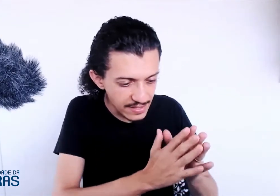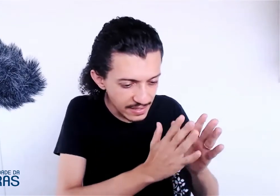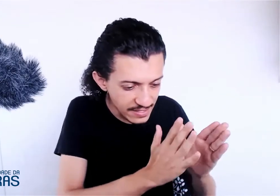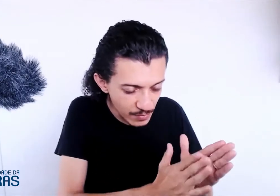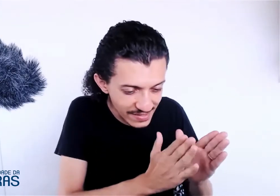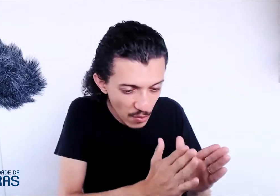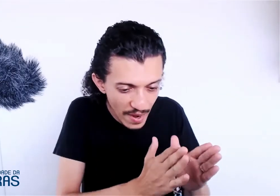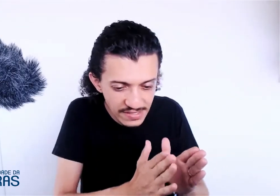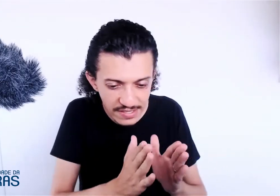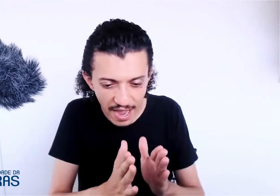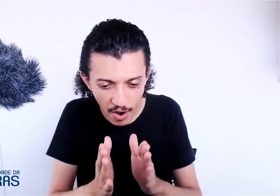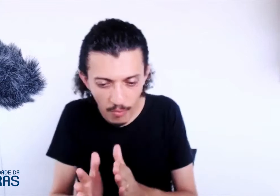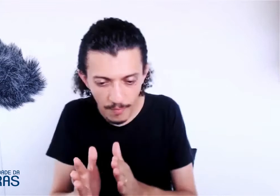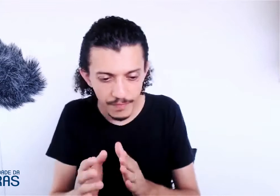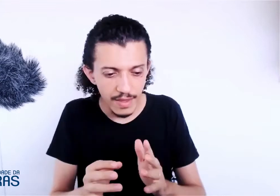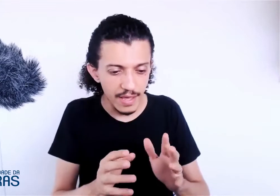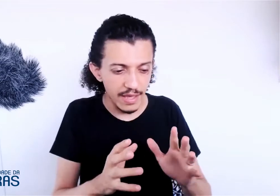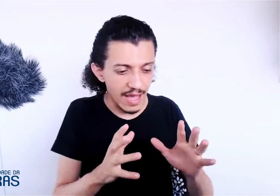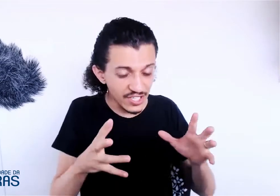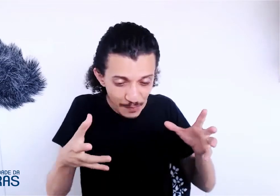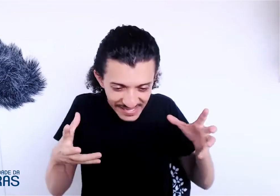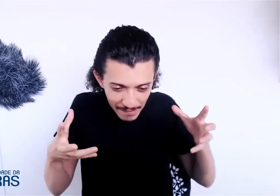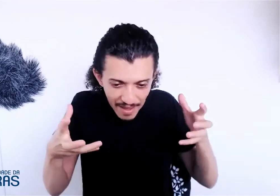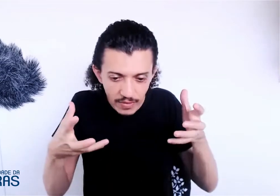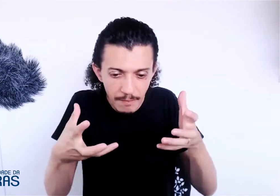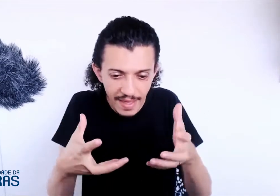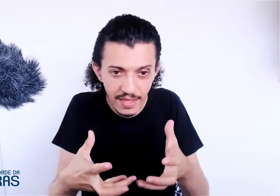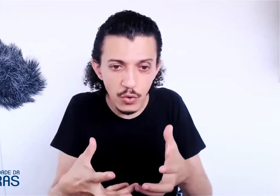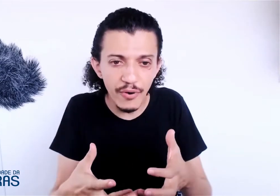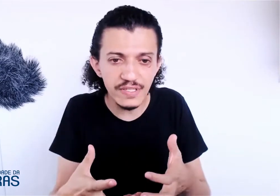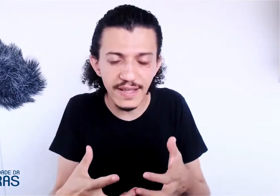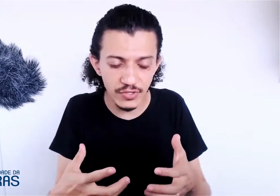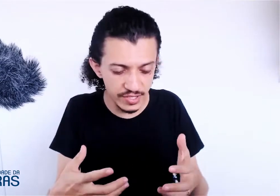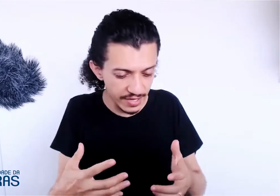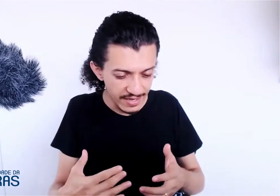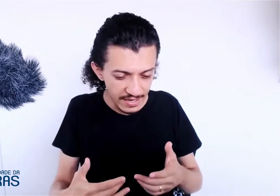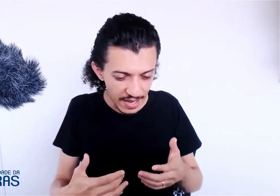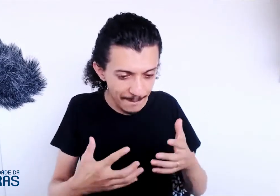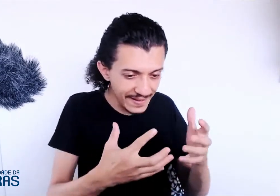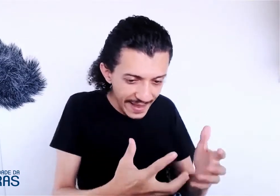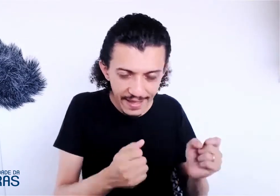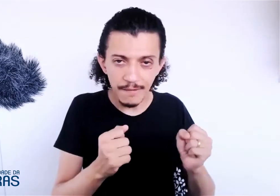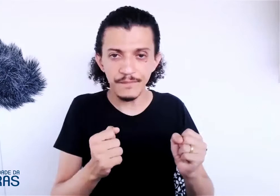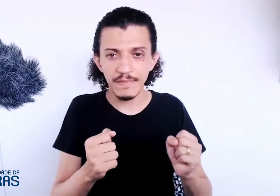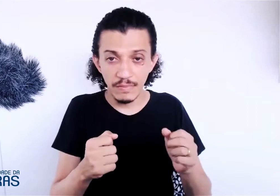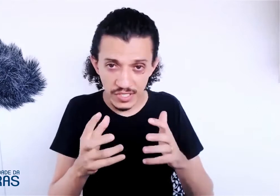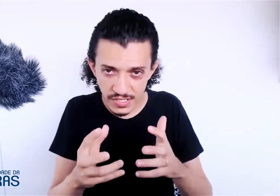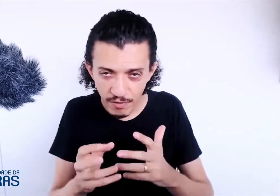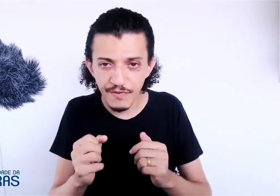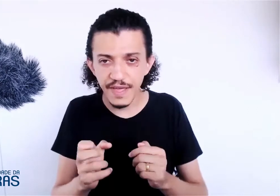existe uma sequência ideal, a gente percebeu também que no processo de aprender, se desenvolver